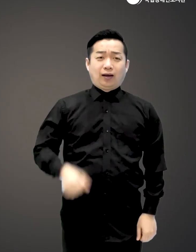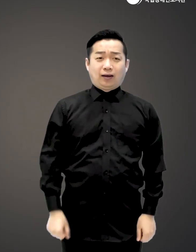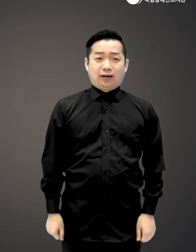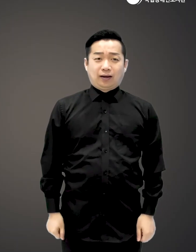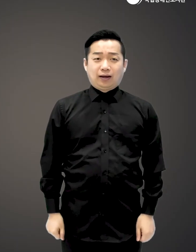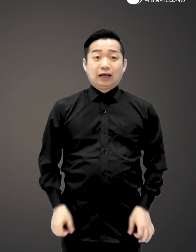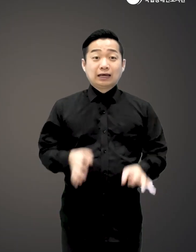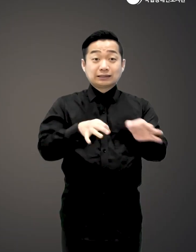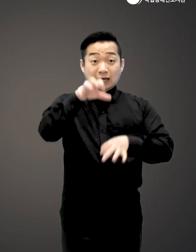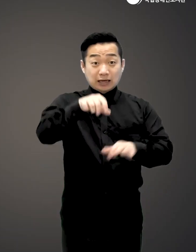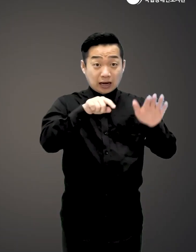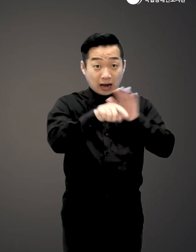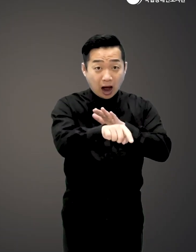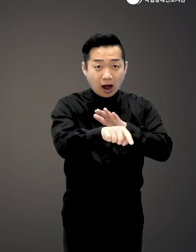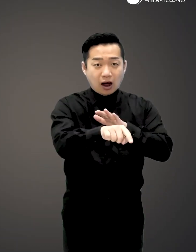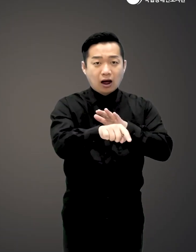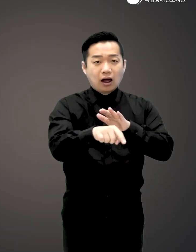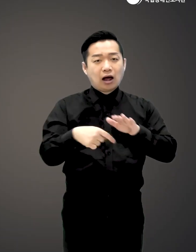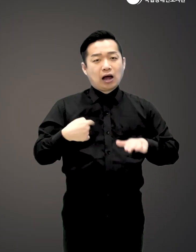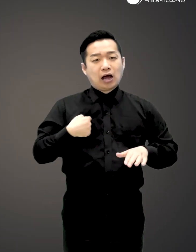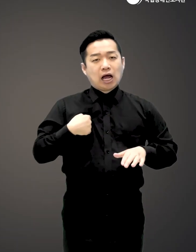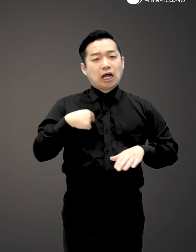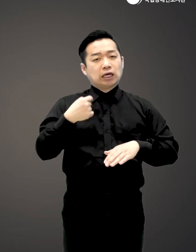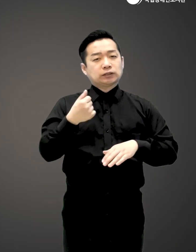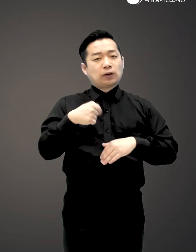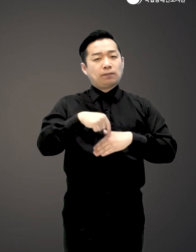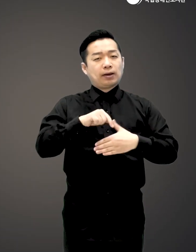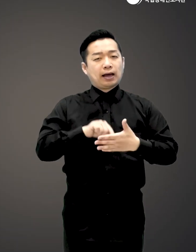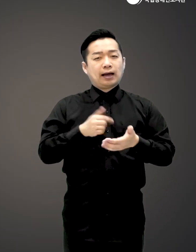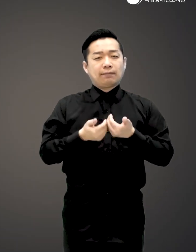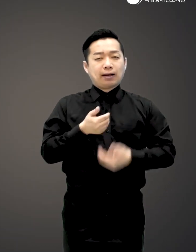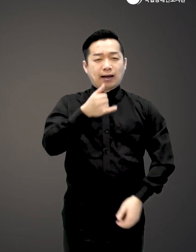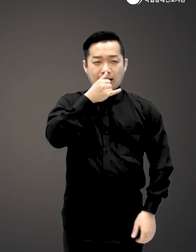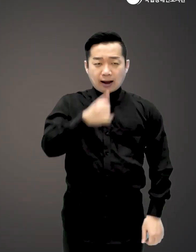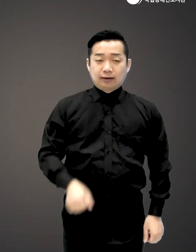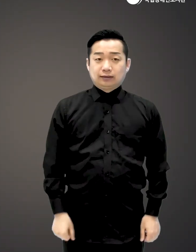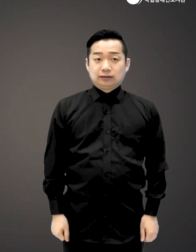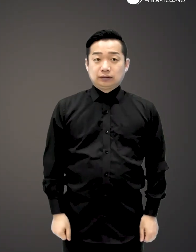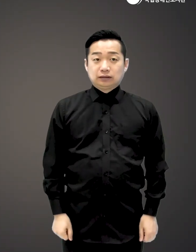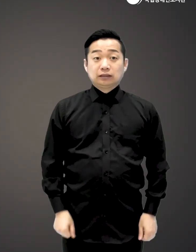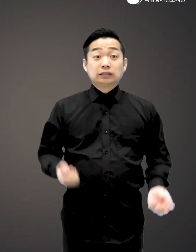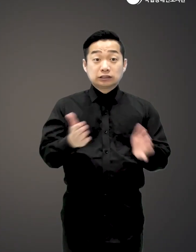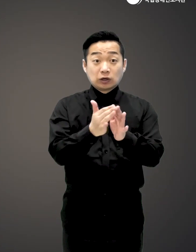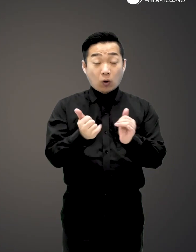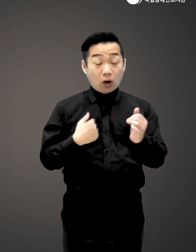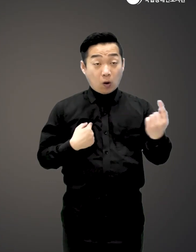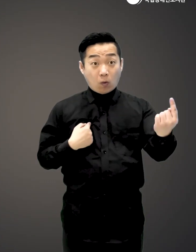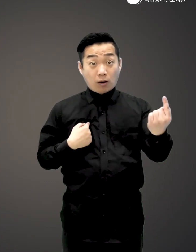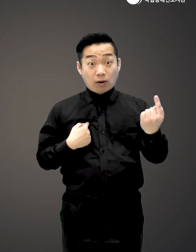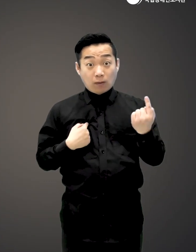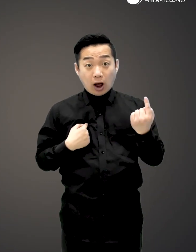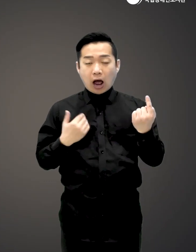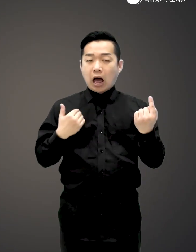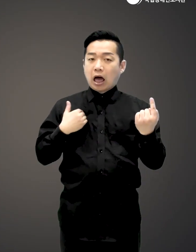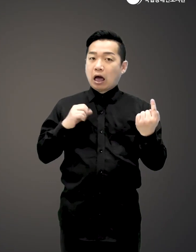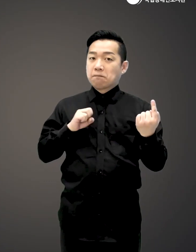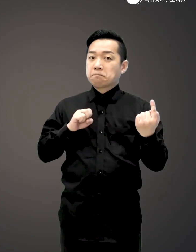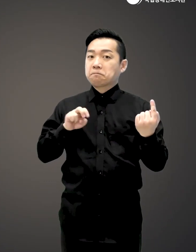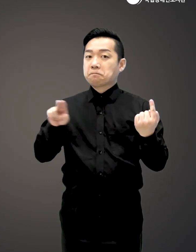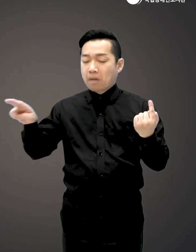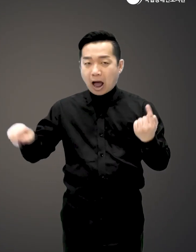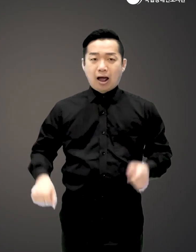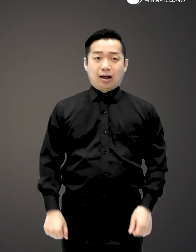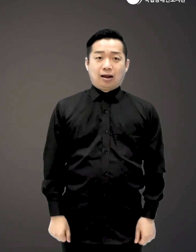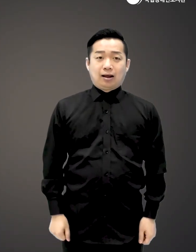상점에 가는 것도 언제나 큰 장벽이었어요 직원이 다가오면 그 즉시 도망가기